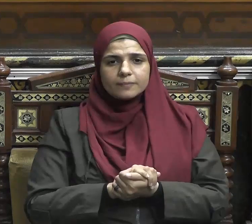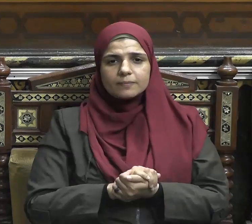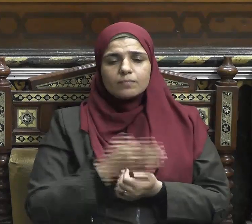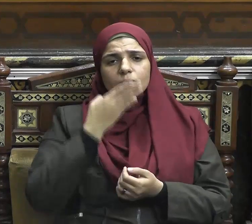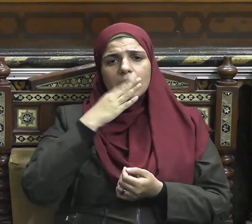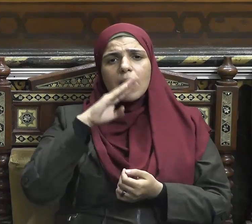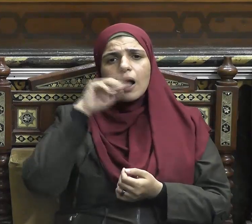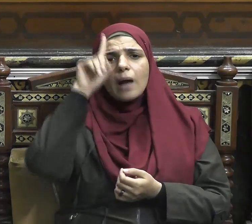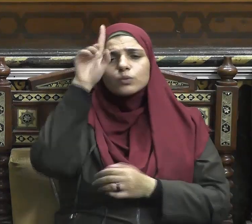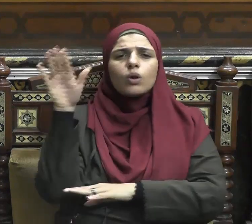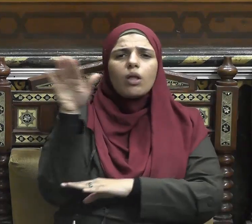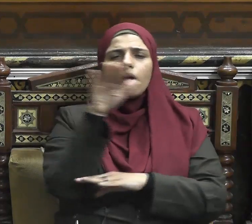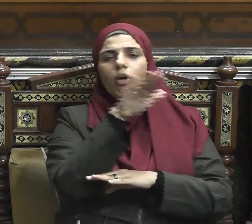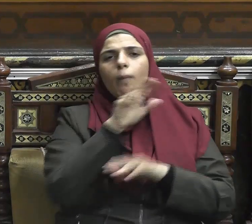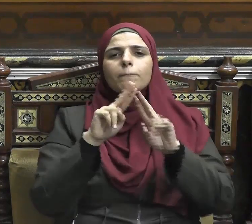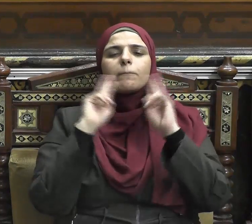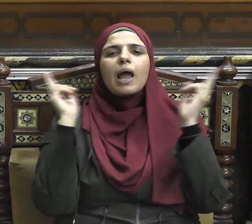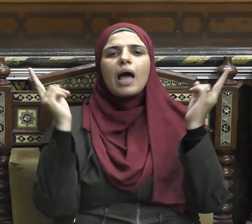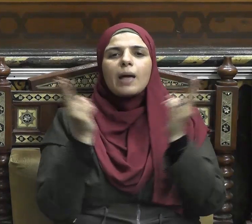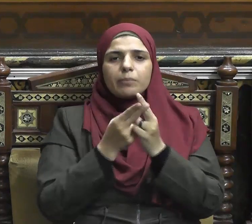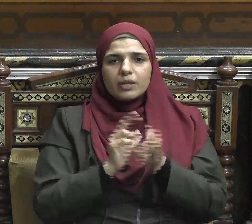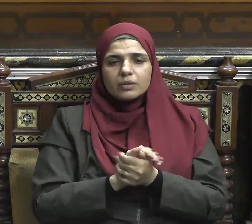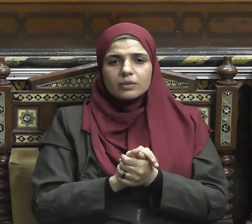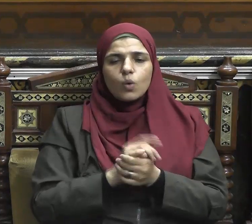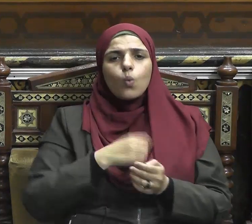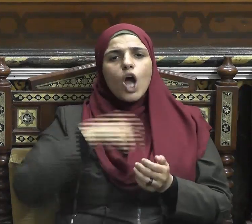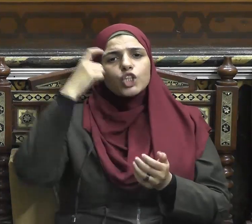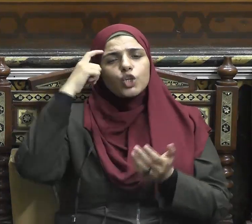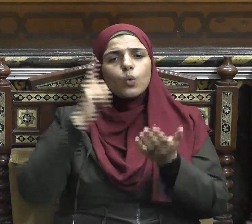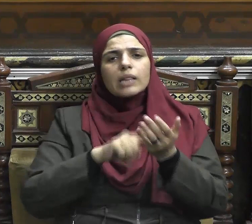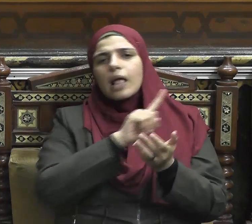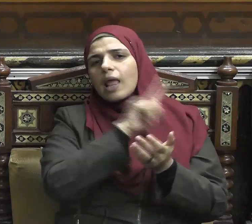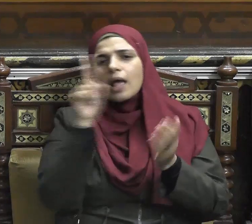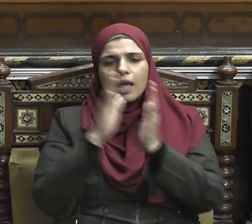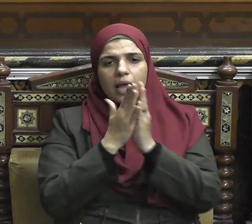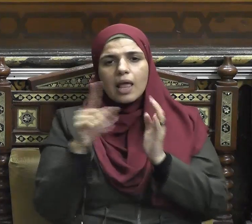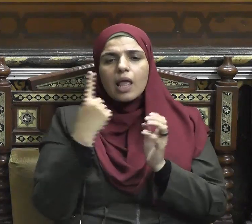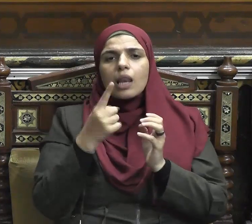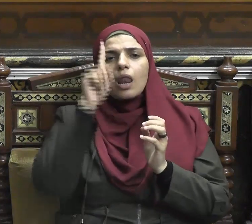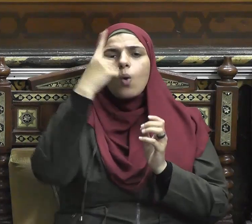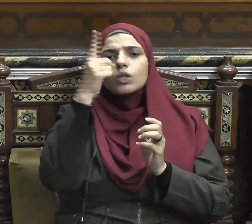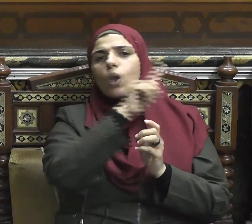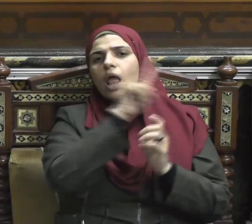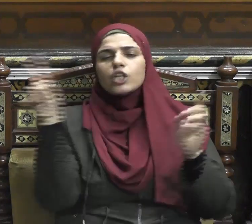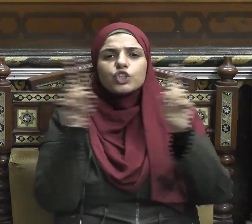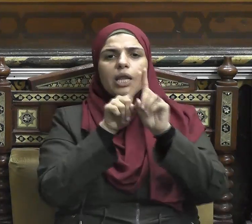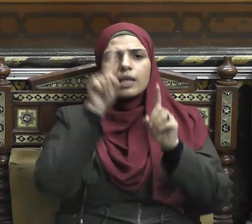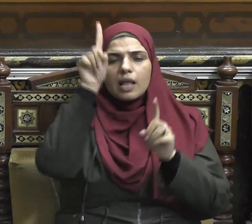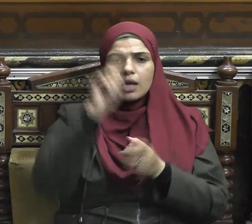بالله واليوم الآخر فليكرم ضيفه ومن كان يؤمن بالله واليوم الآخر